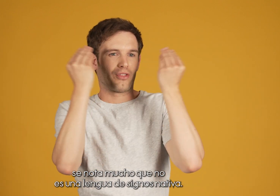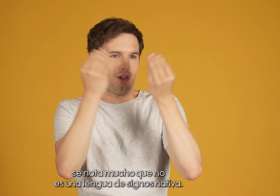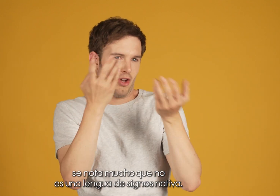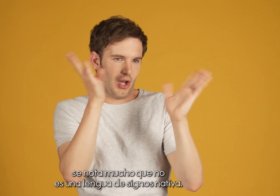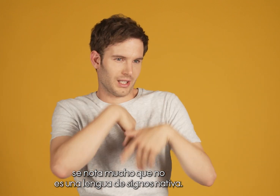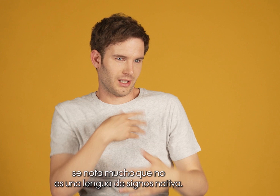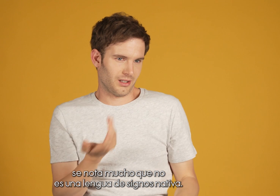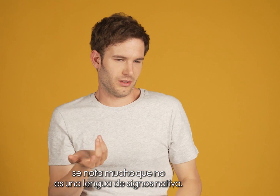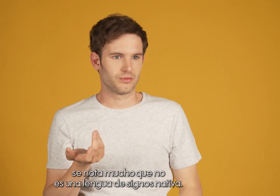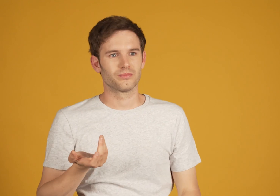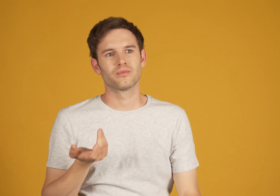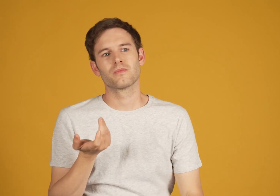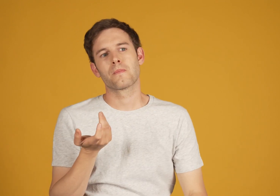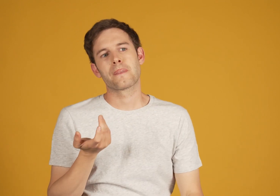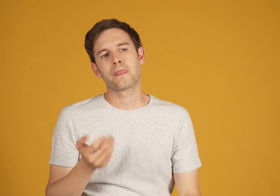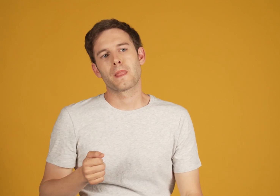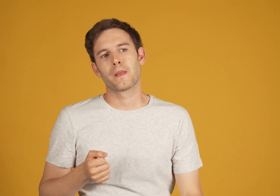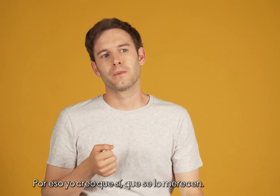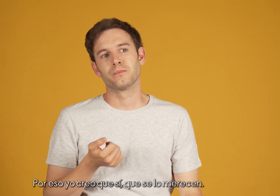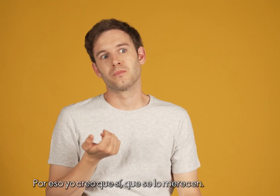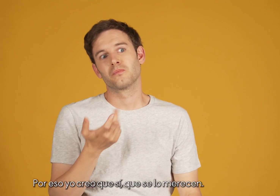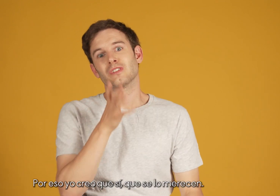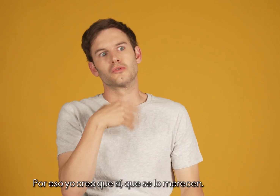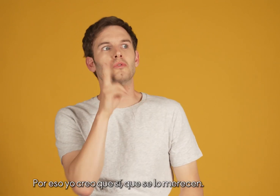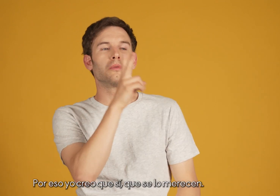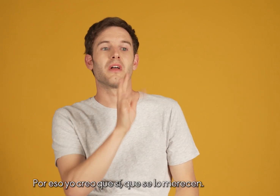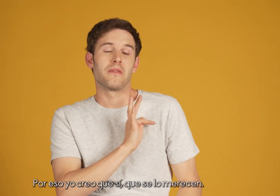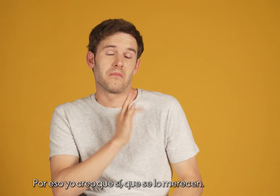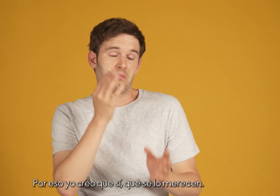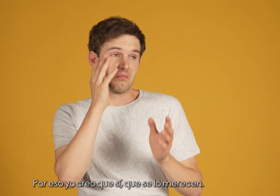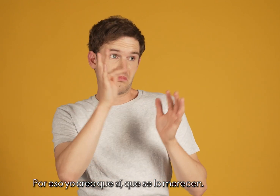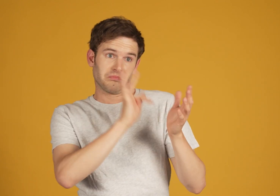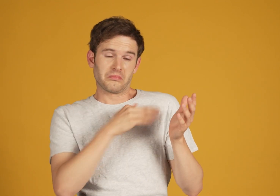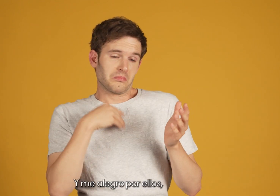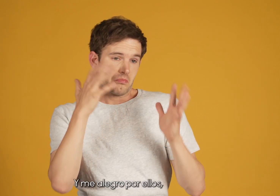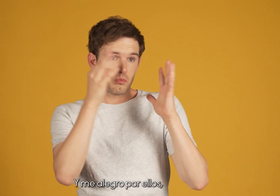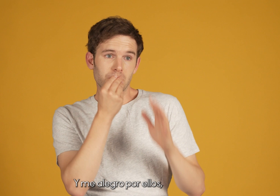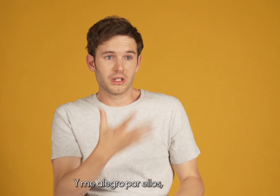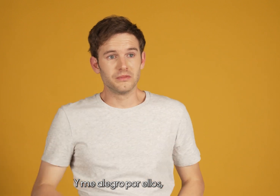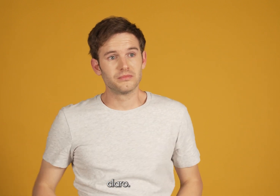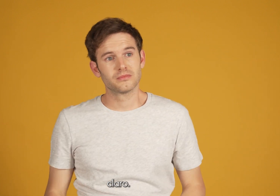es una lengua de signos nativa. Por eso yo creo que sí que se lo merecen y me alegro por ellos, claro.